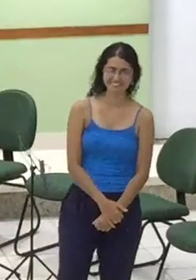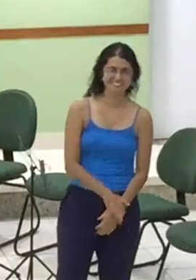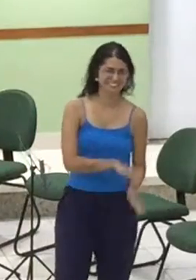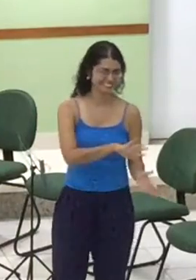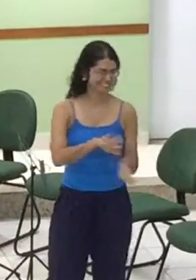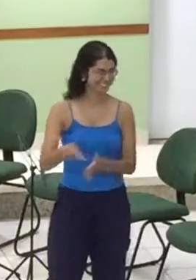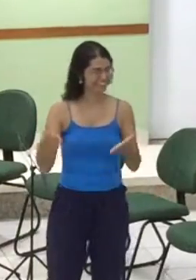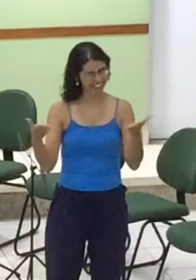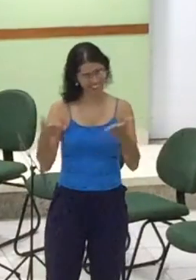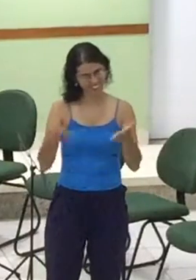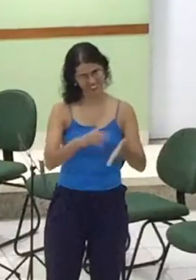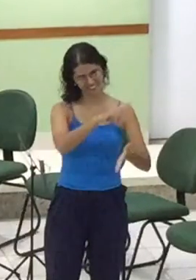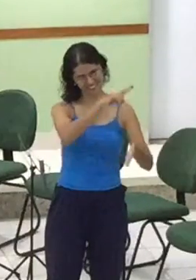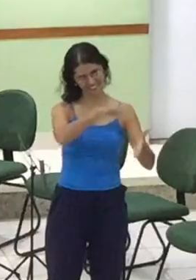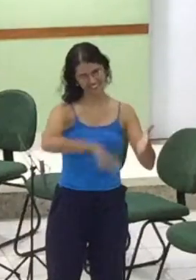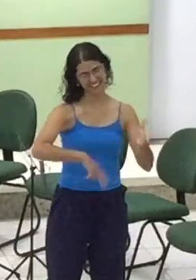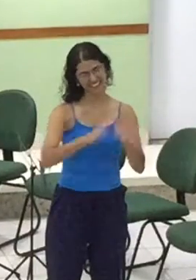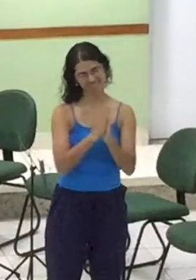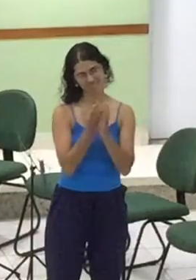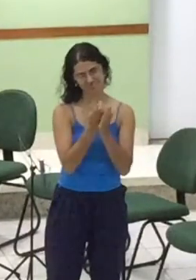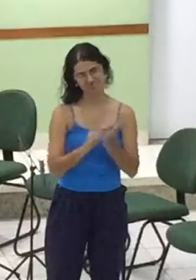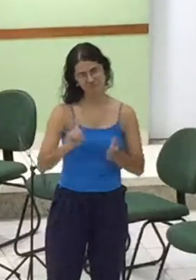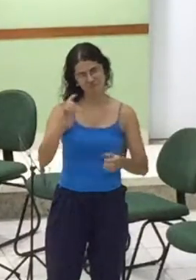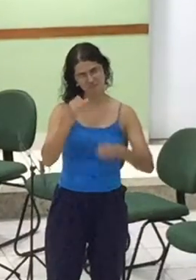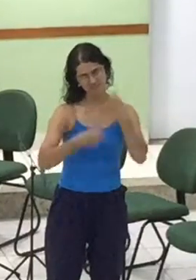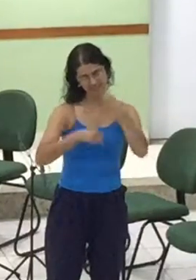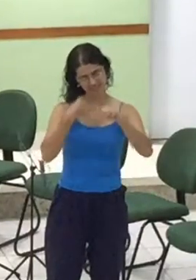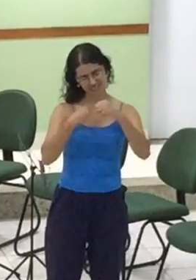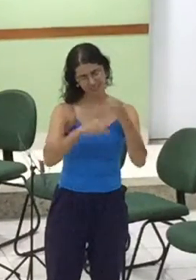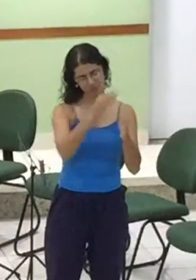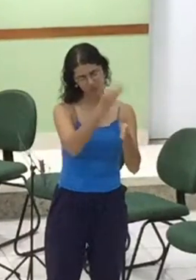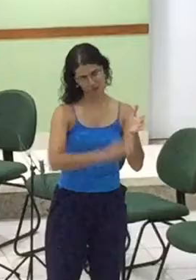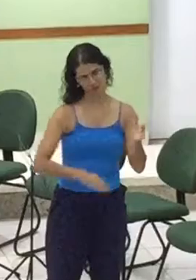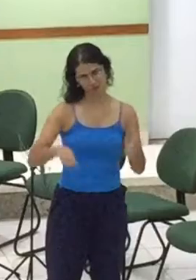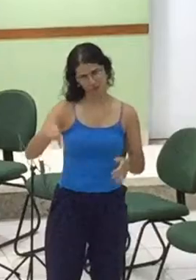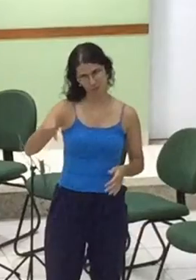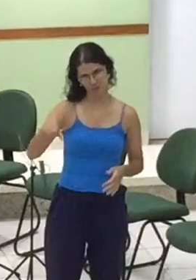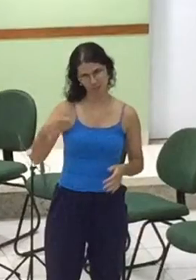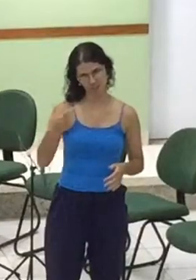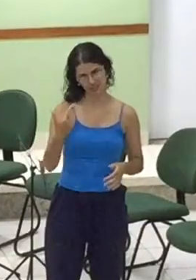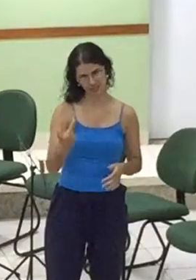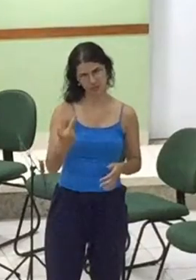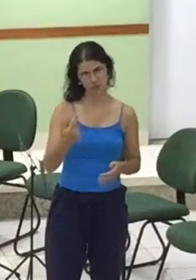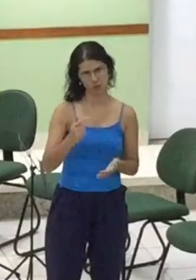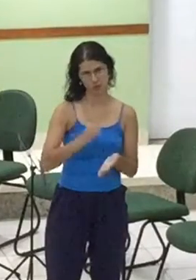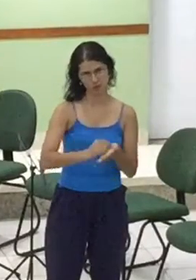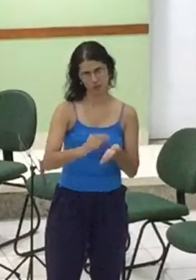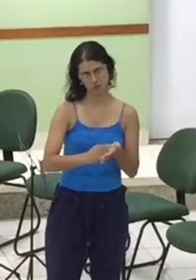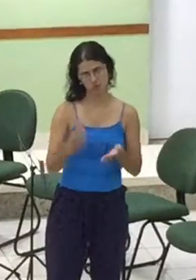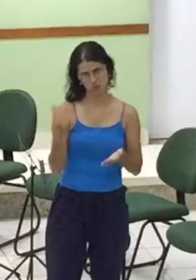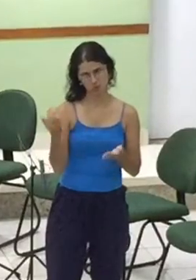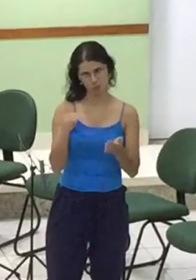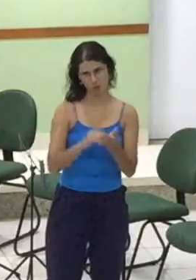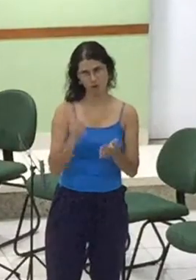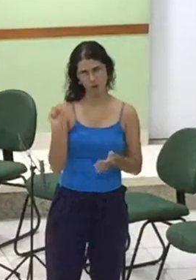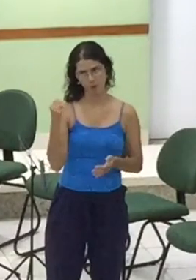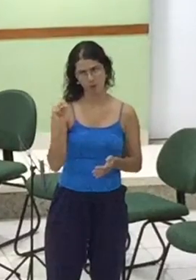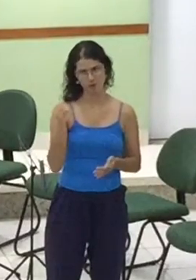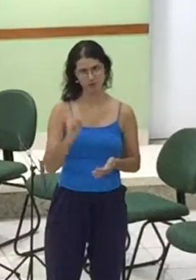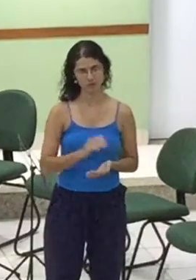bíblica Está no Salmo de 92 De 1 a 8 Acertado com os irmãos Estão Acabamos